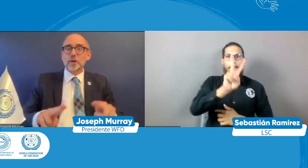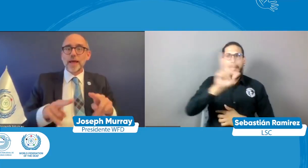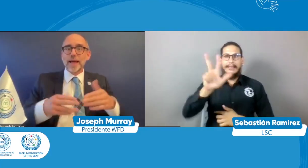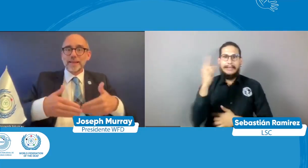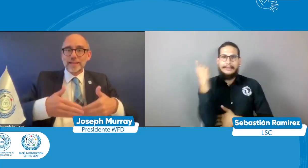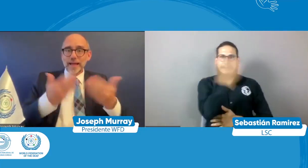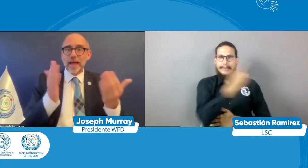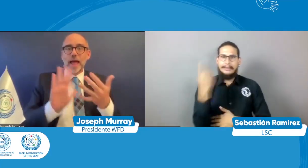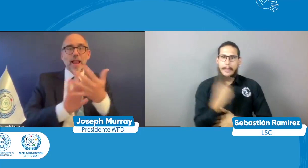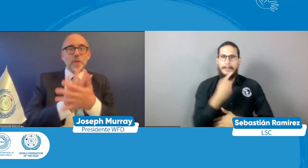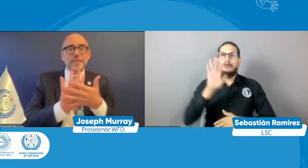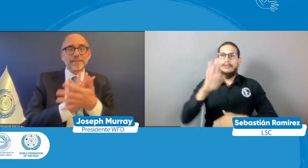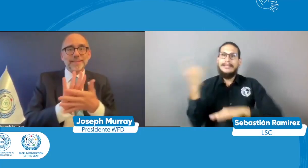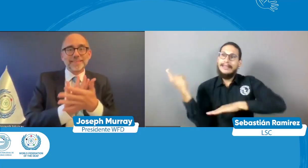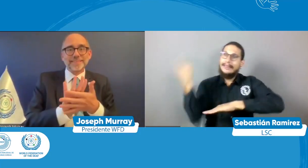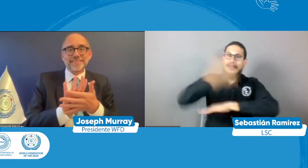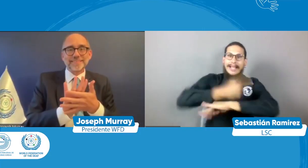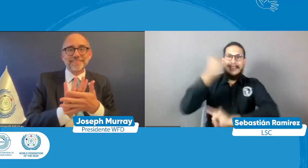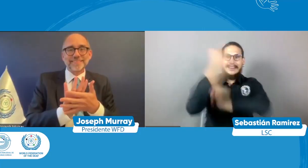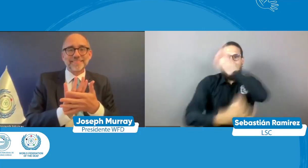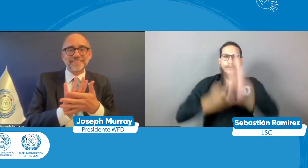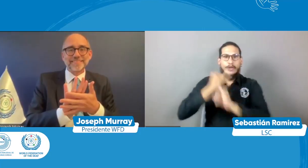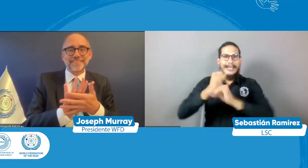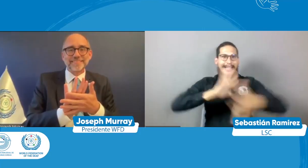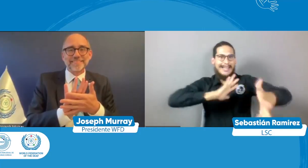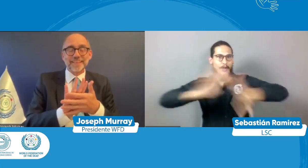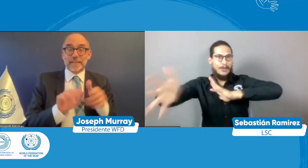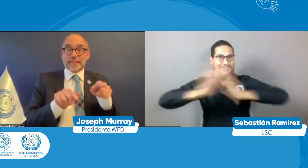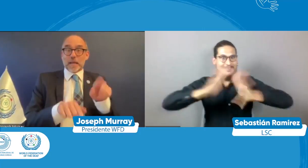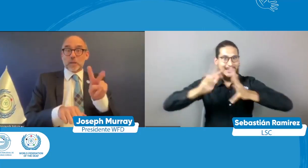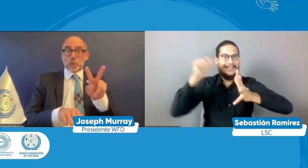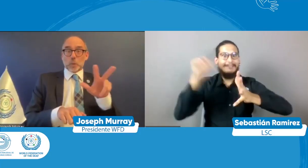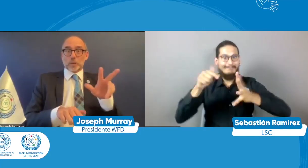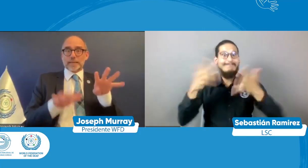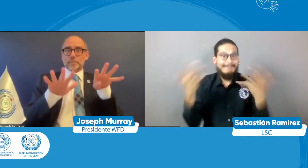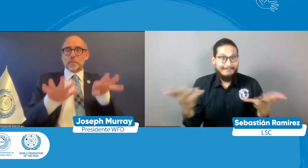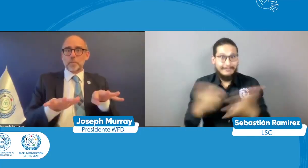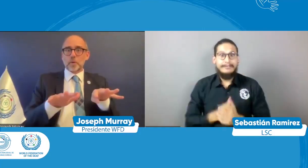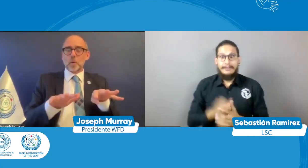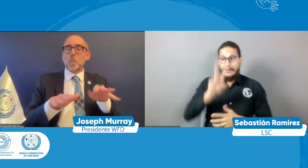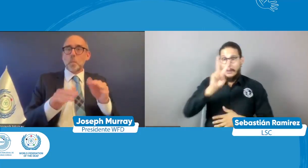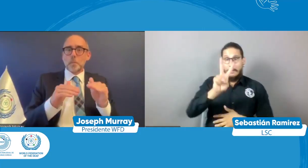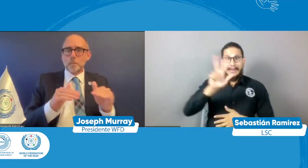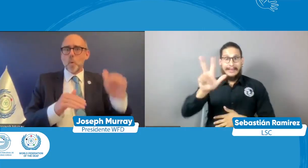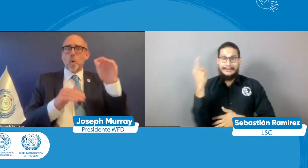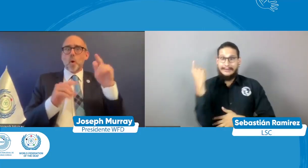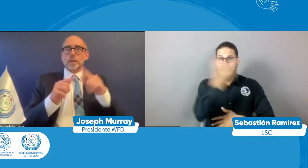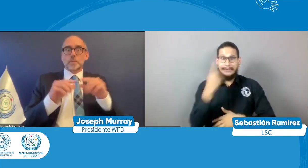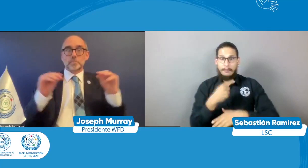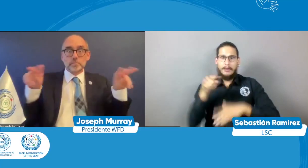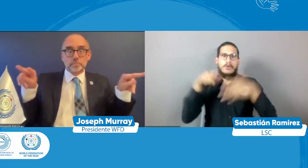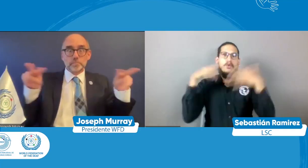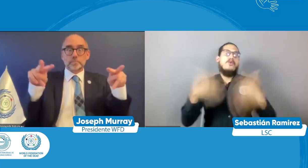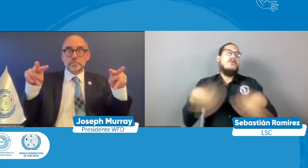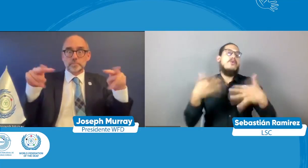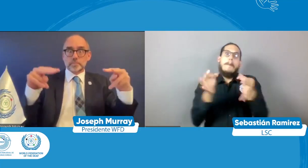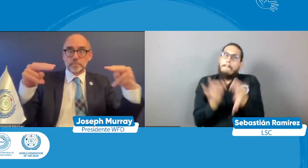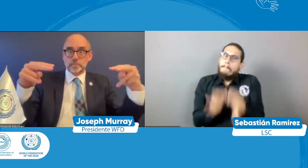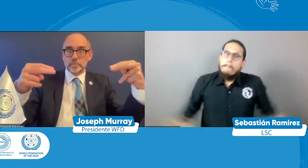el 23 de septiembre el Día Internacional de la Lengua de Señas queremos que este challenge se cumpla y que se